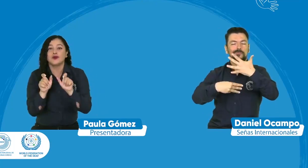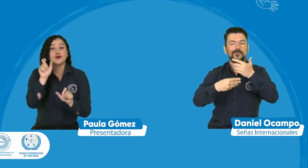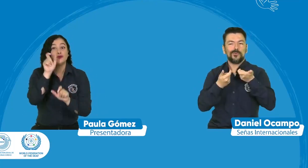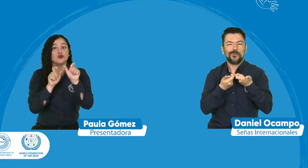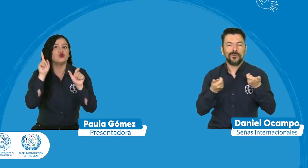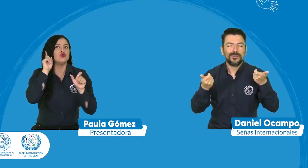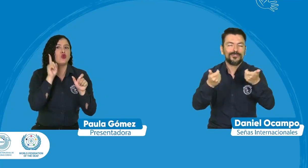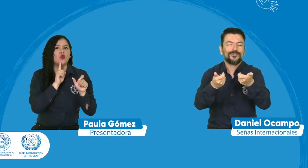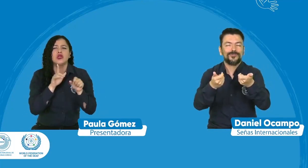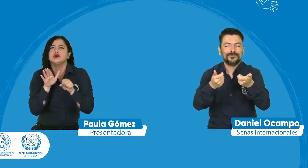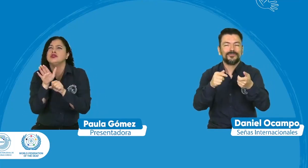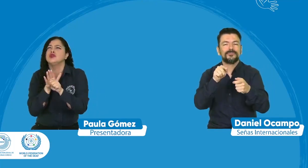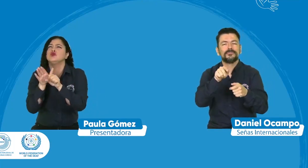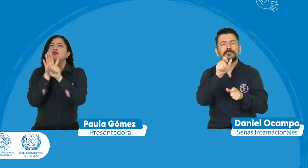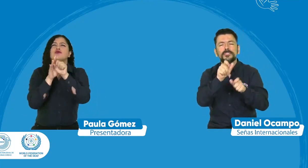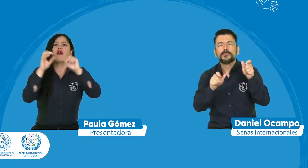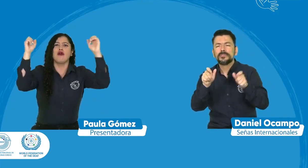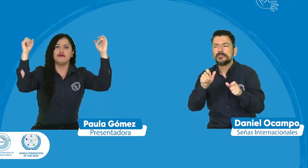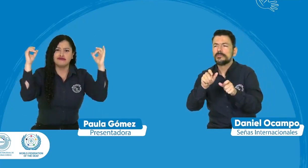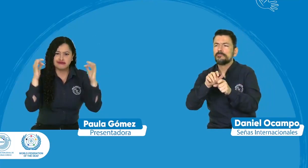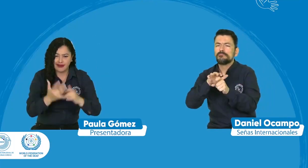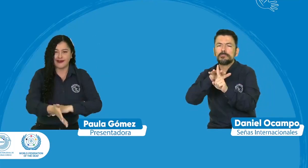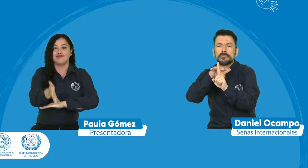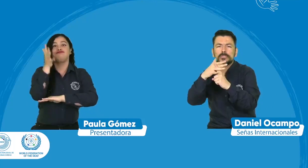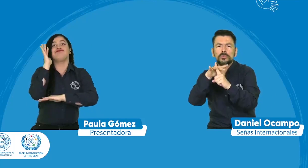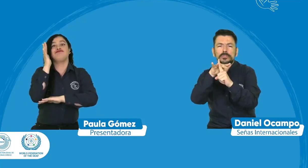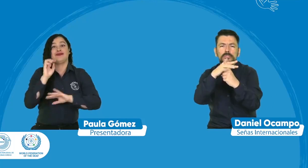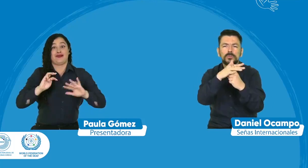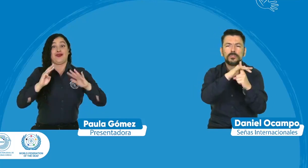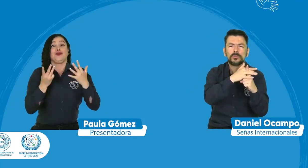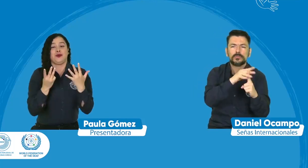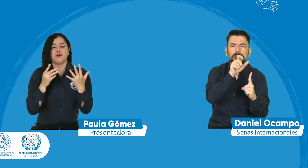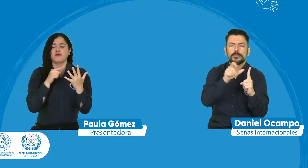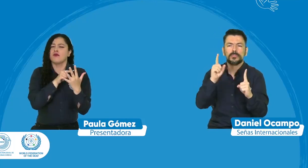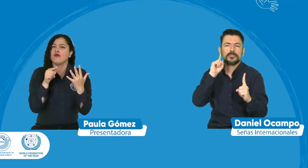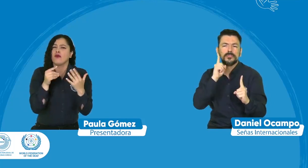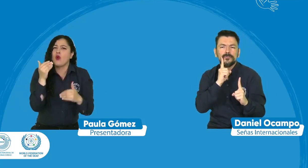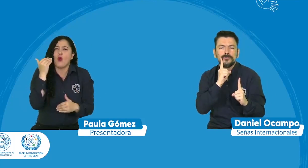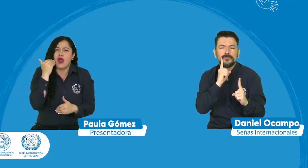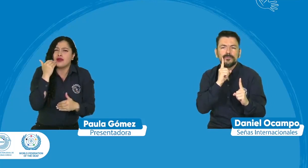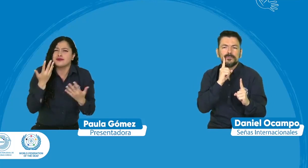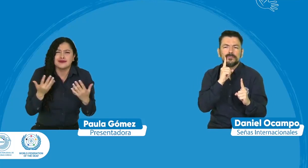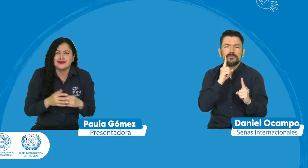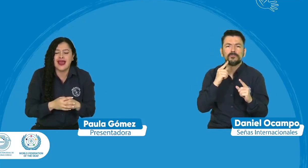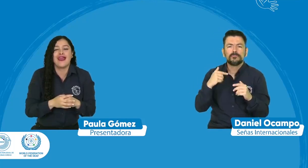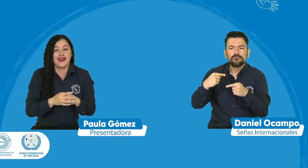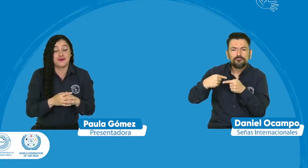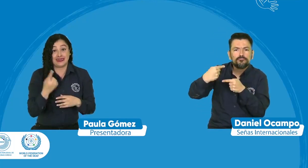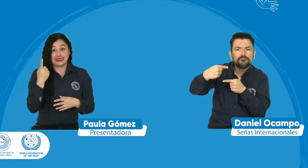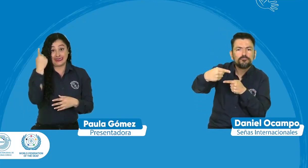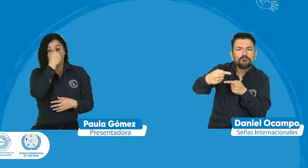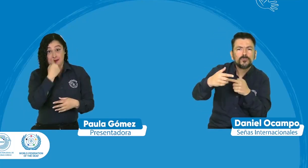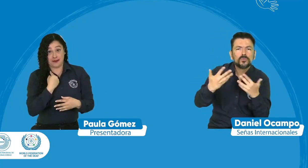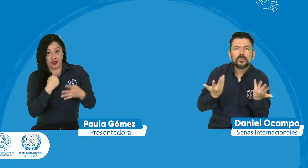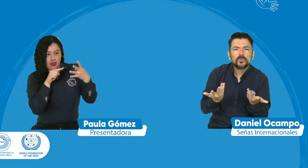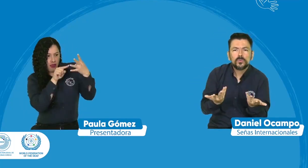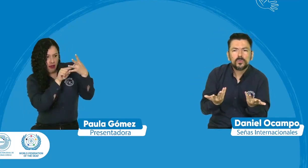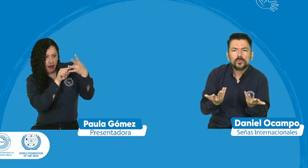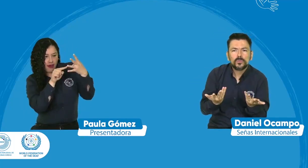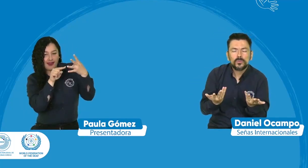congreso nacional de la situación de las personas sordas de Colombia que tendremos pronto